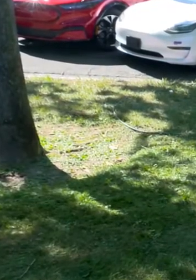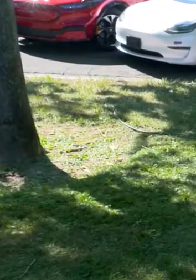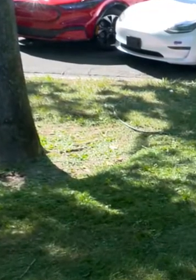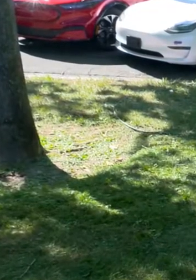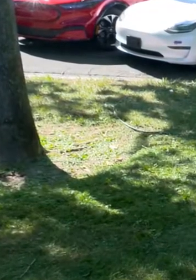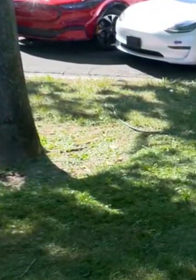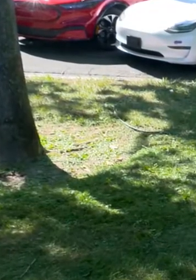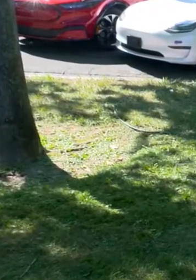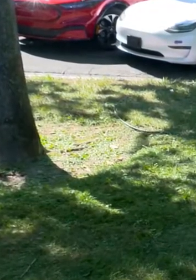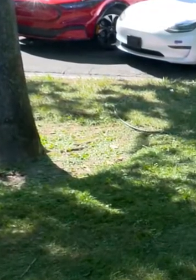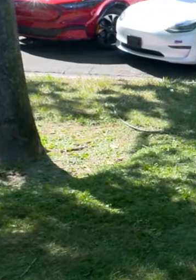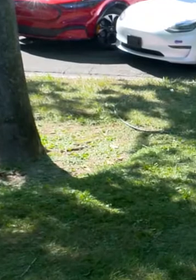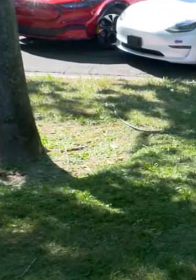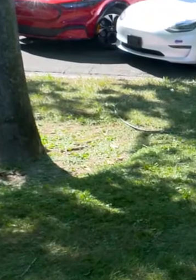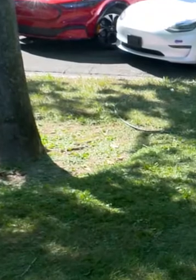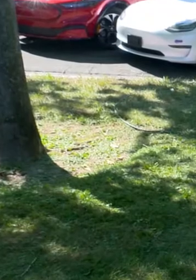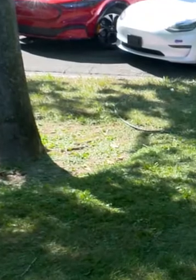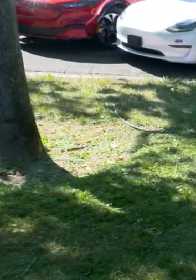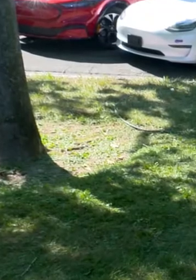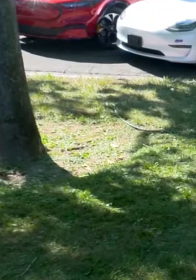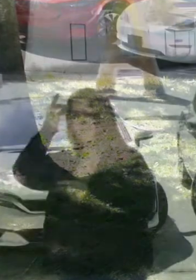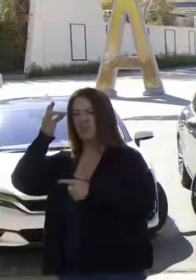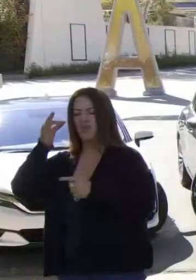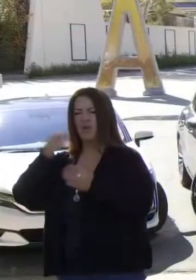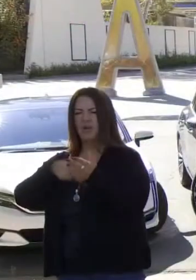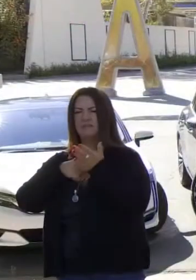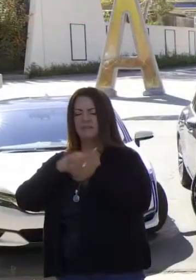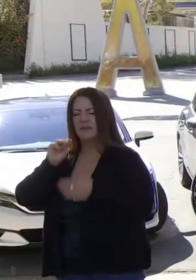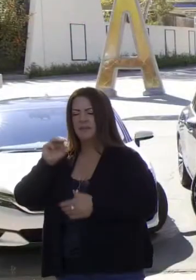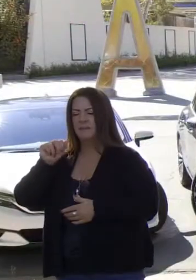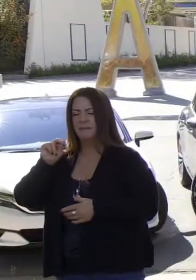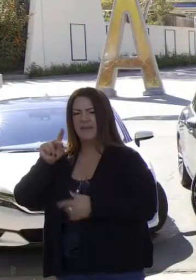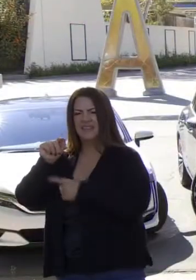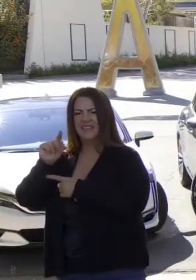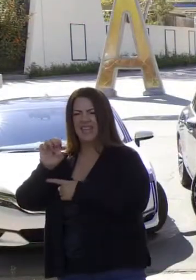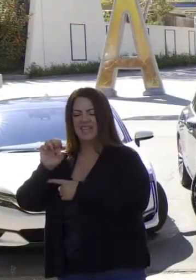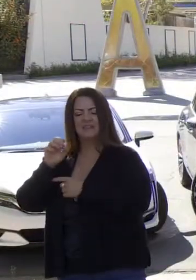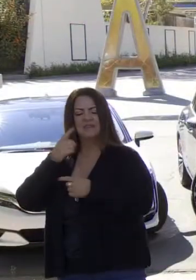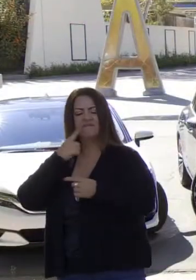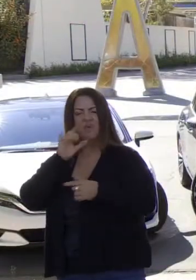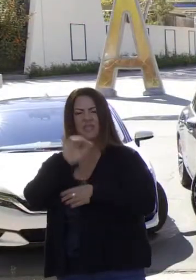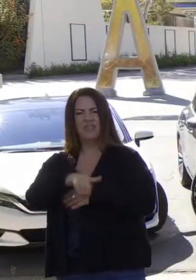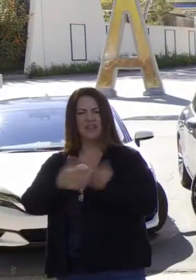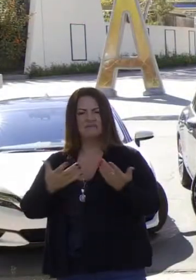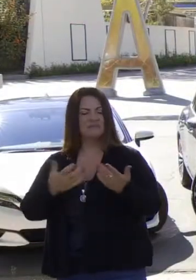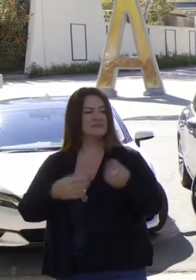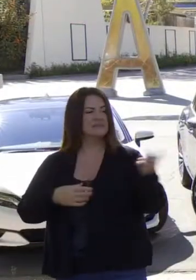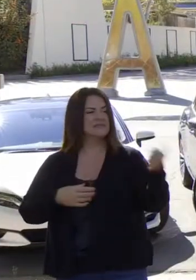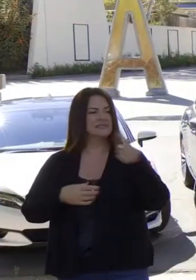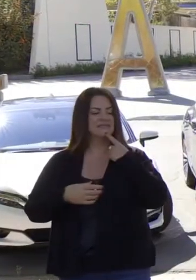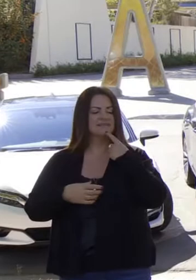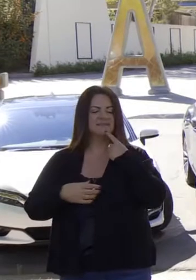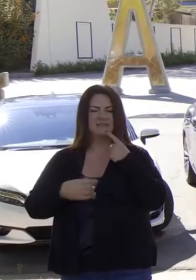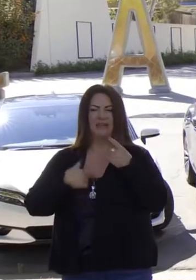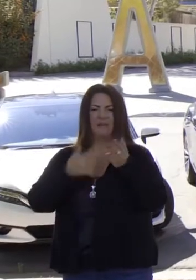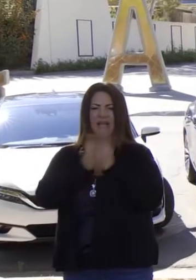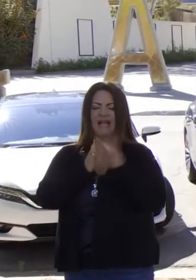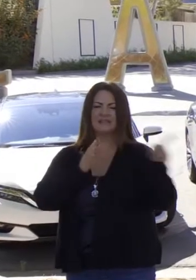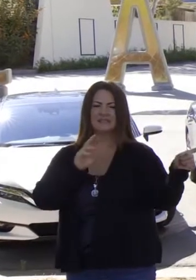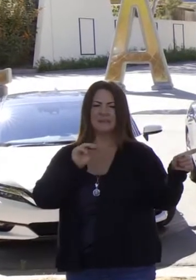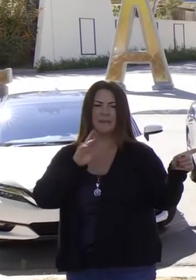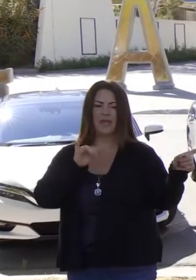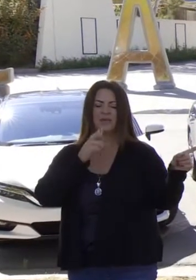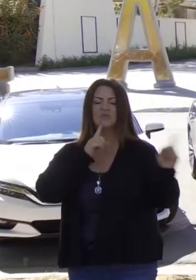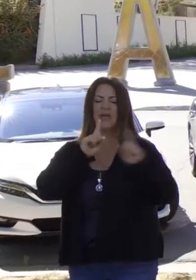la excepción se mantiene en el tribunal, según el gobierno? Momento, le voy a pedir a mi consultora